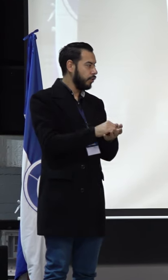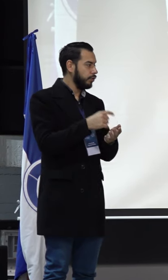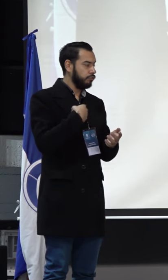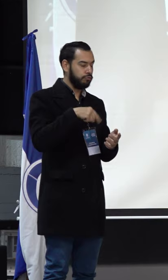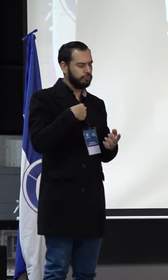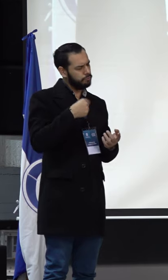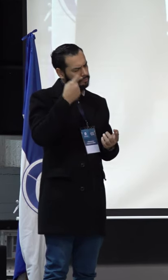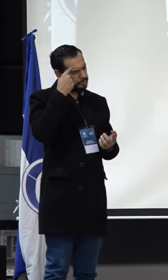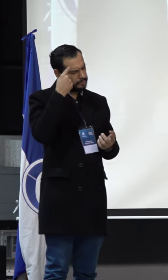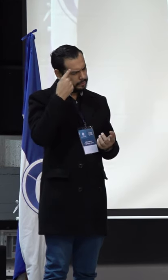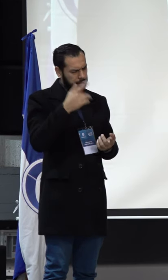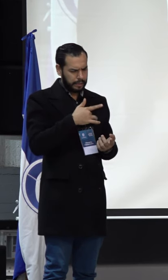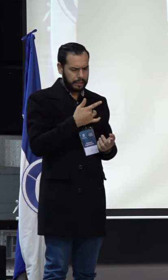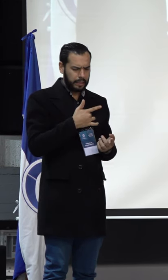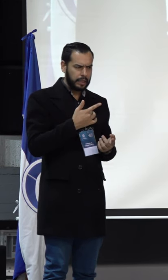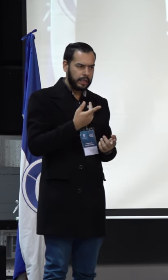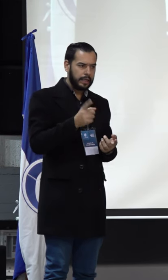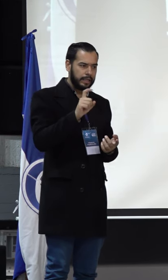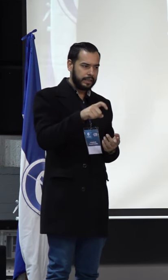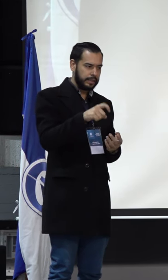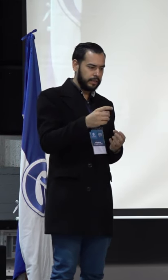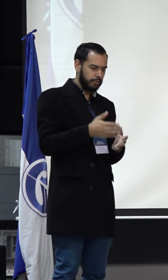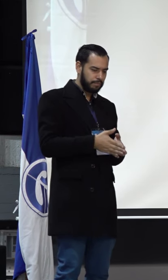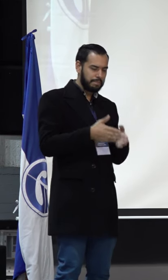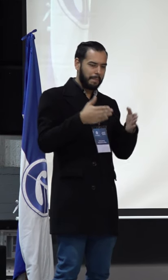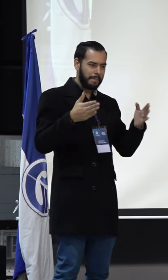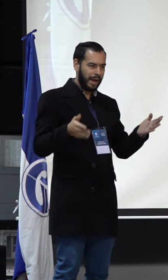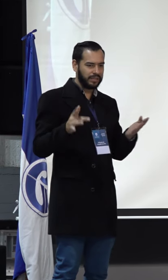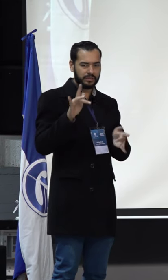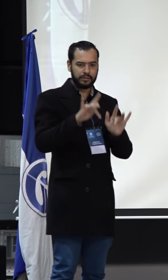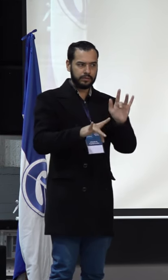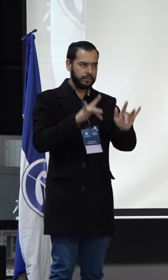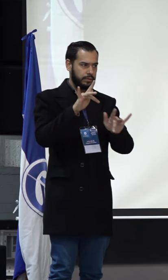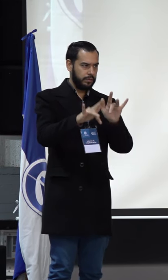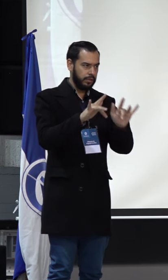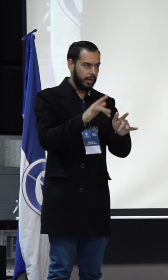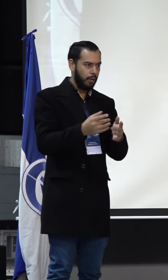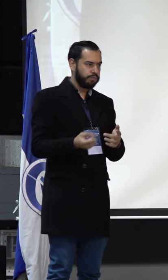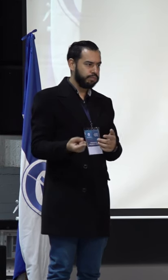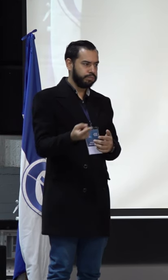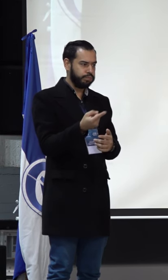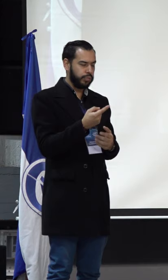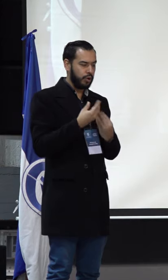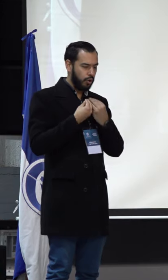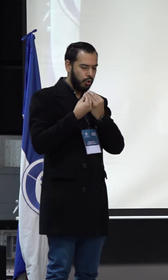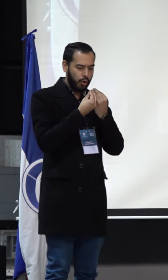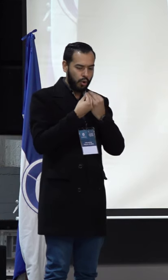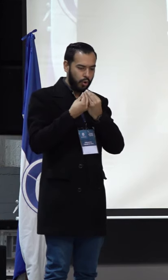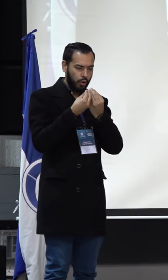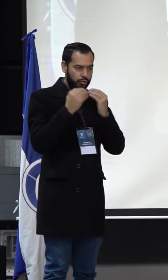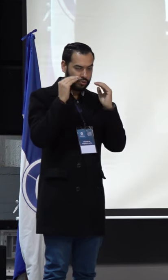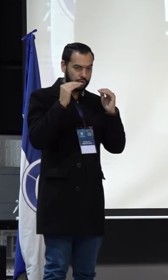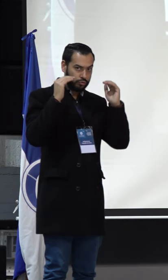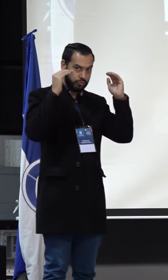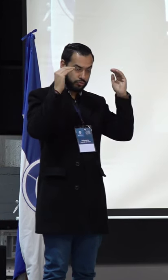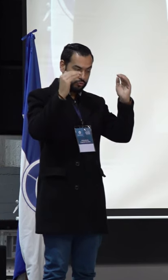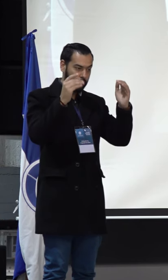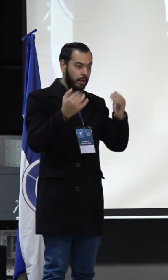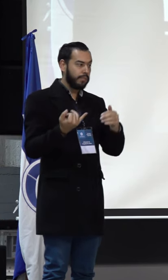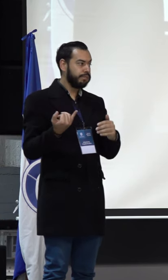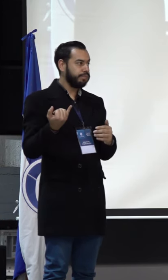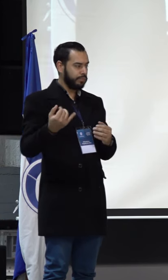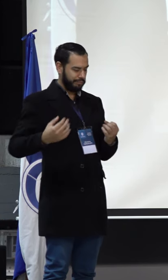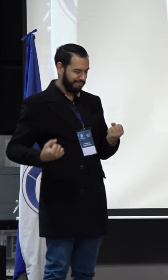consideramos que sí es necesario ampliar esos mecanismos de participación en los cuales el Consejo Superior tenga la oportunidad de